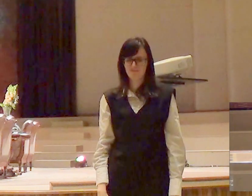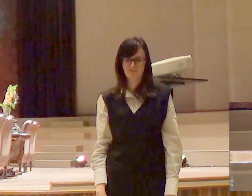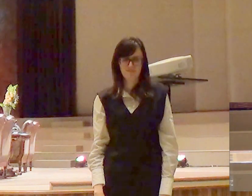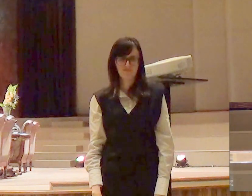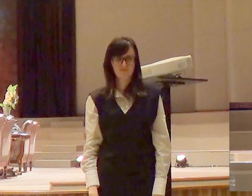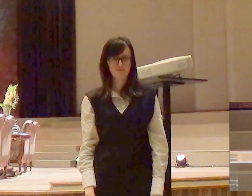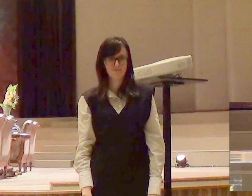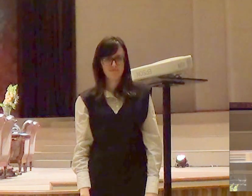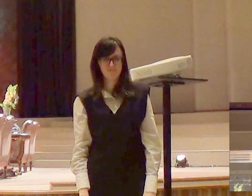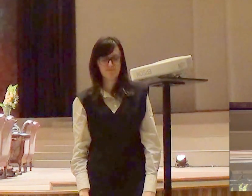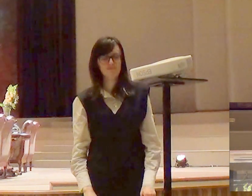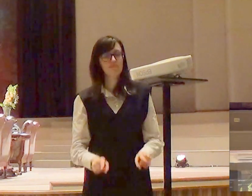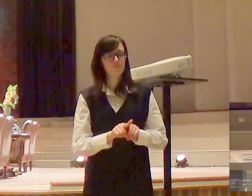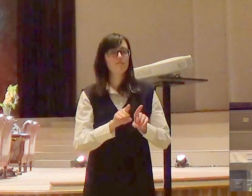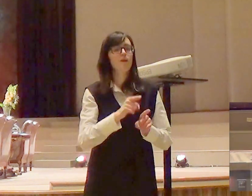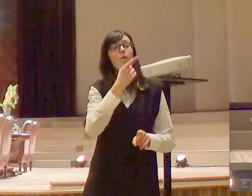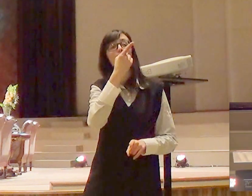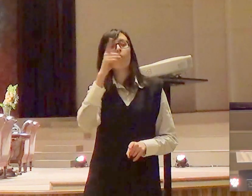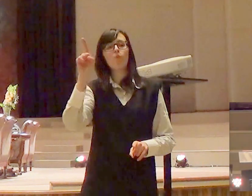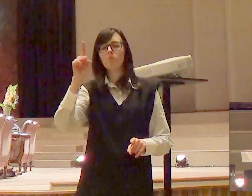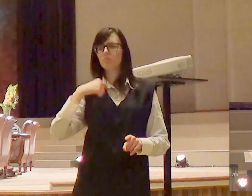terceira e última coisa que esse texto me ensina